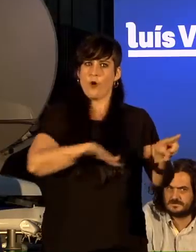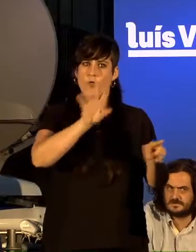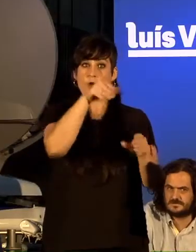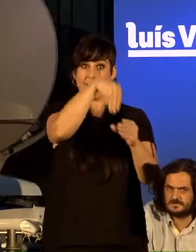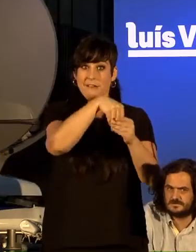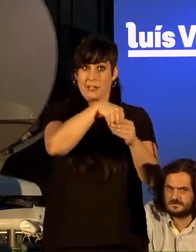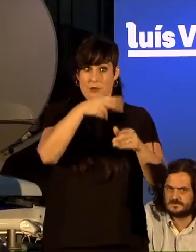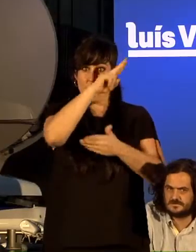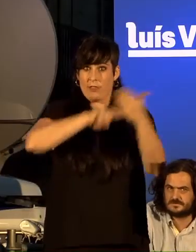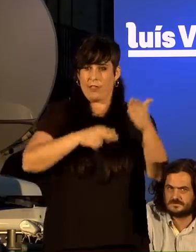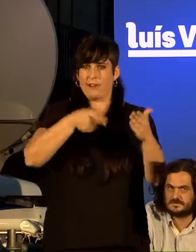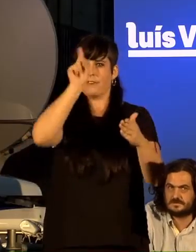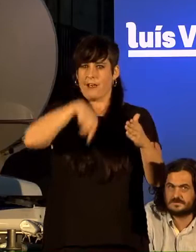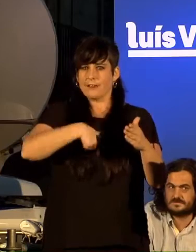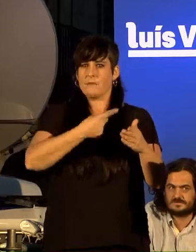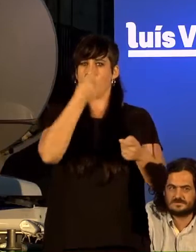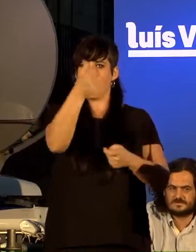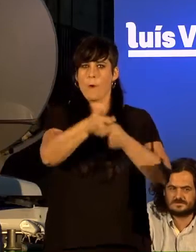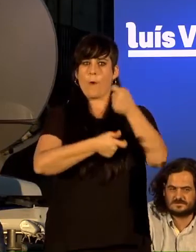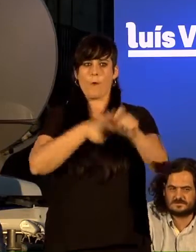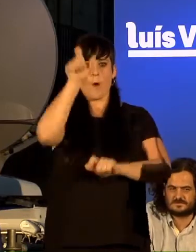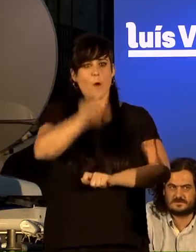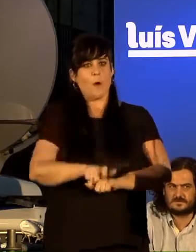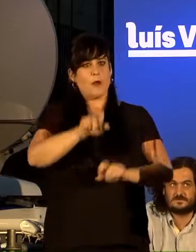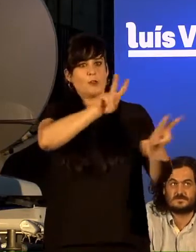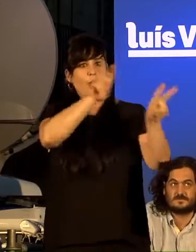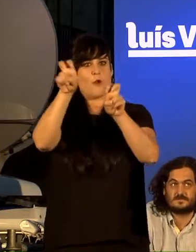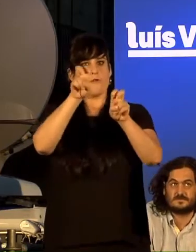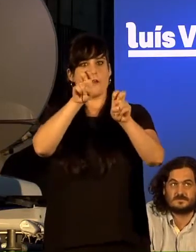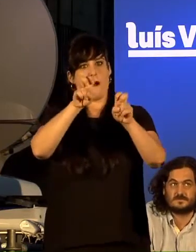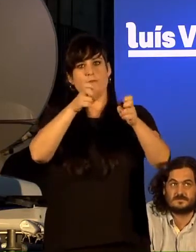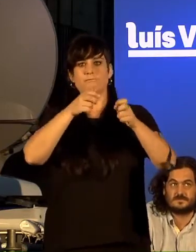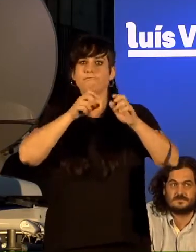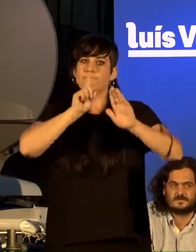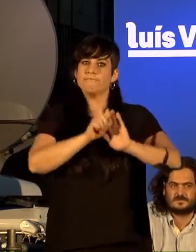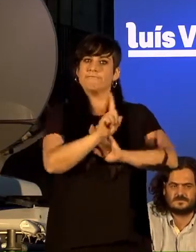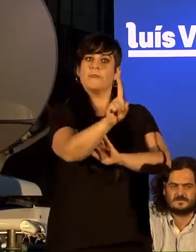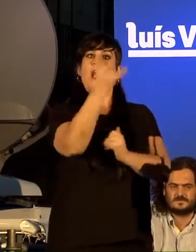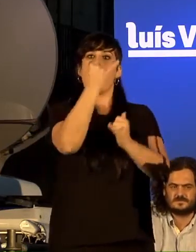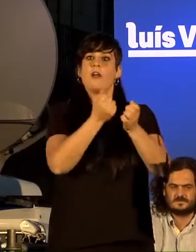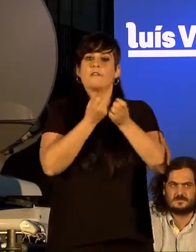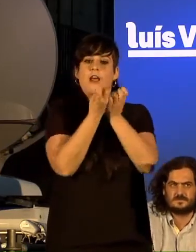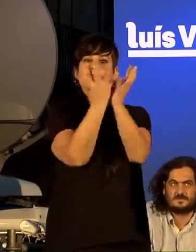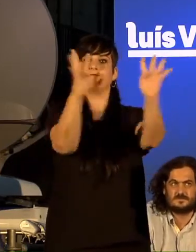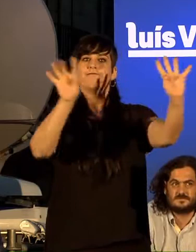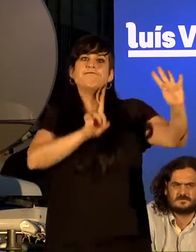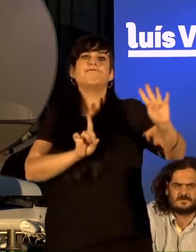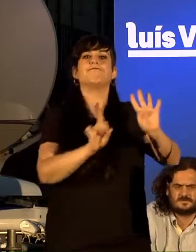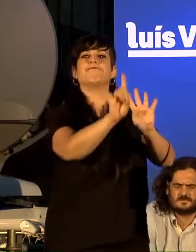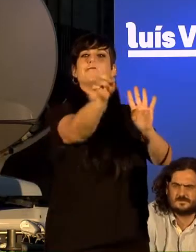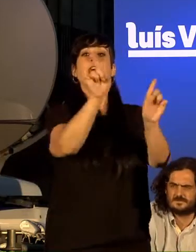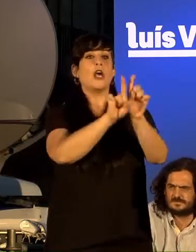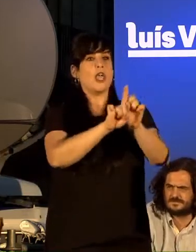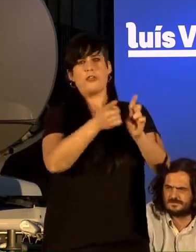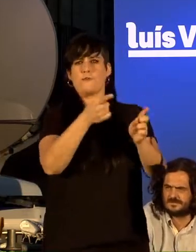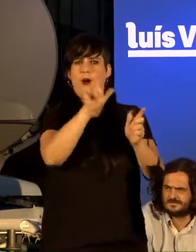van a abrir las anchas alamedas por donde pasará el hombre nuevo como sucedeu nas cidades cos alcaldes que aquí temos sentados, como sucedeu este maio